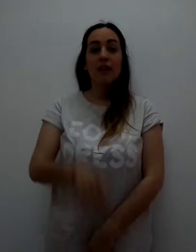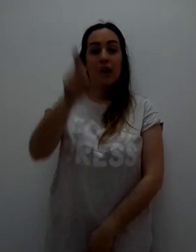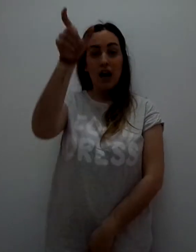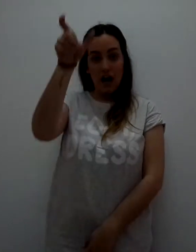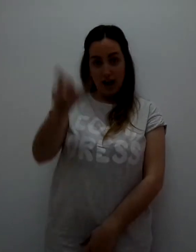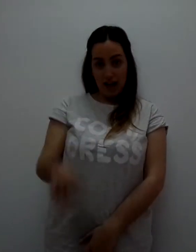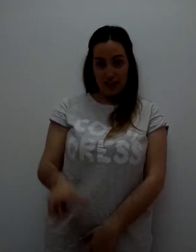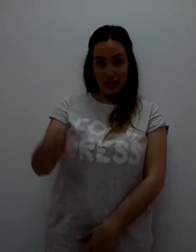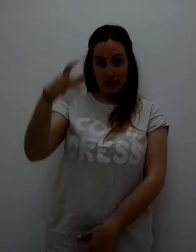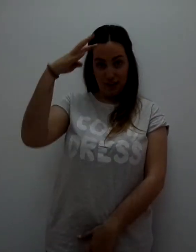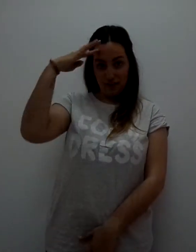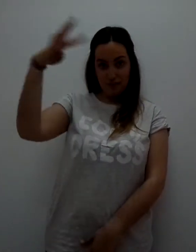Alicia.